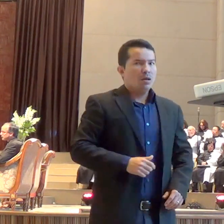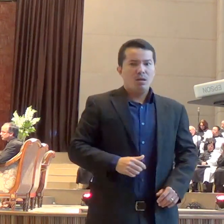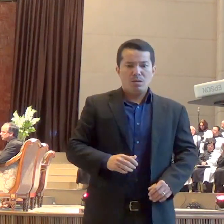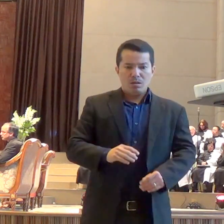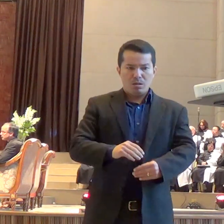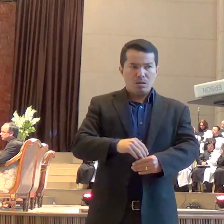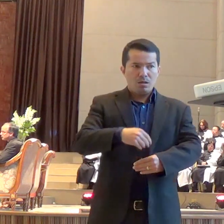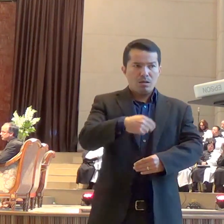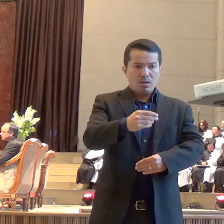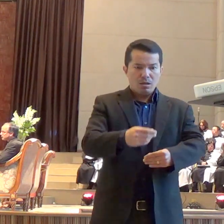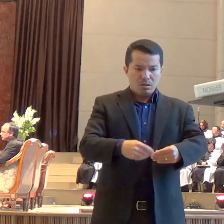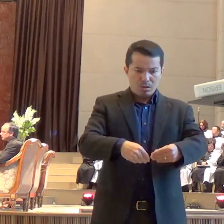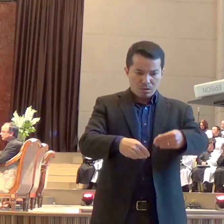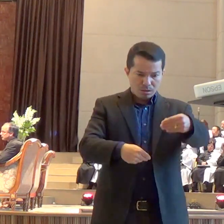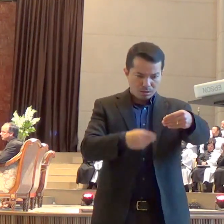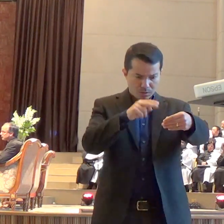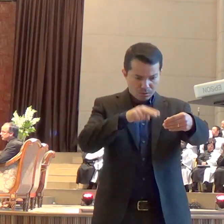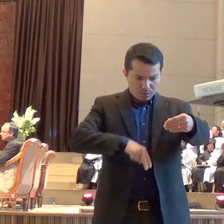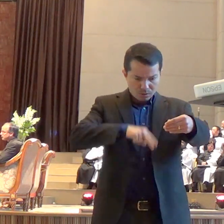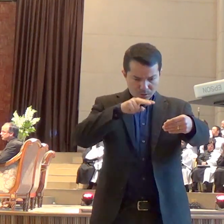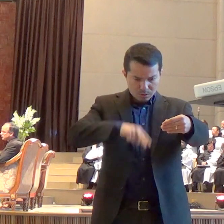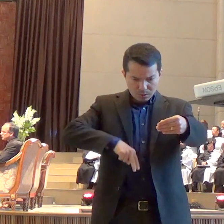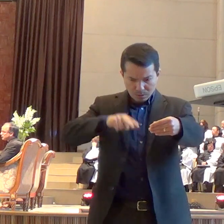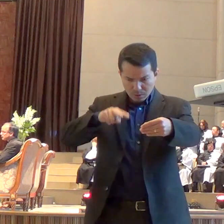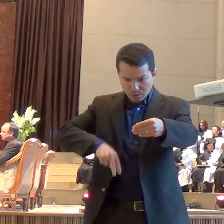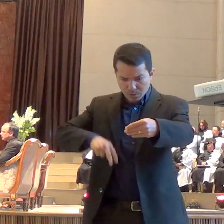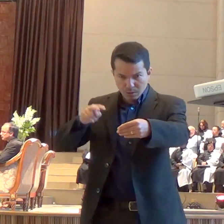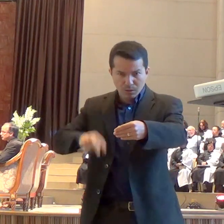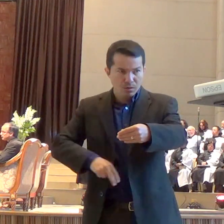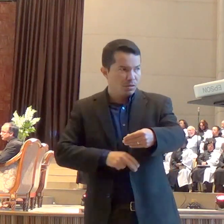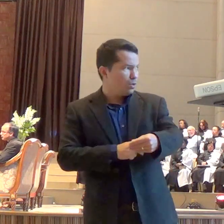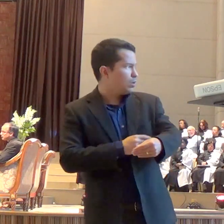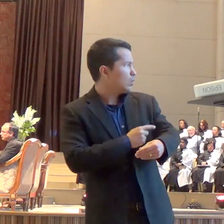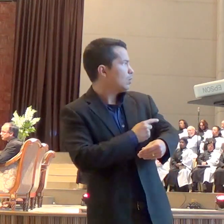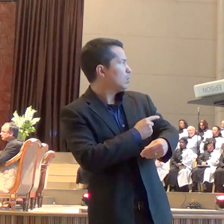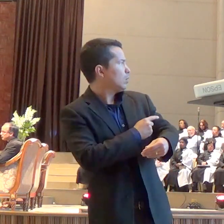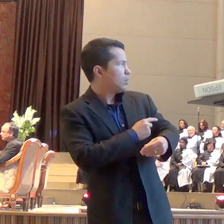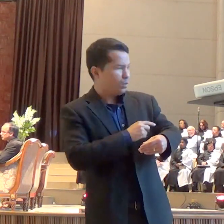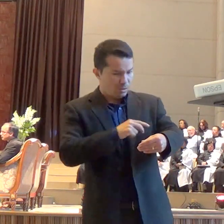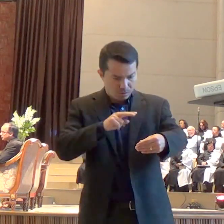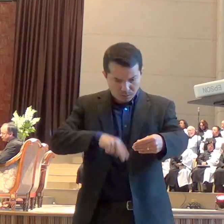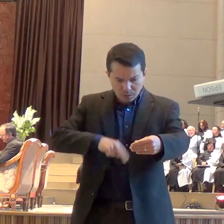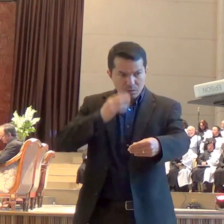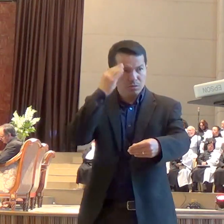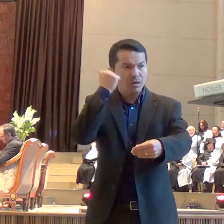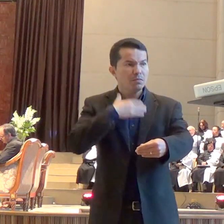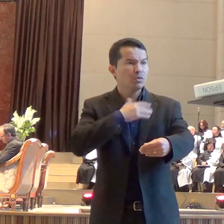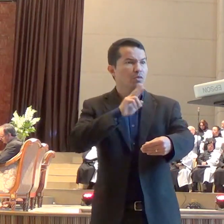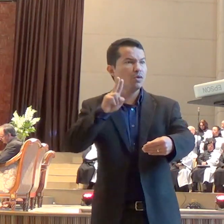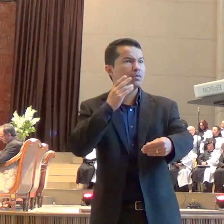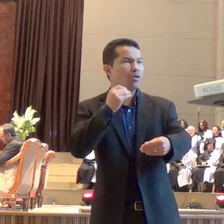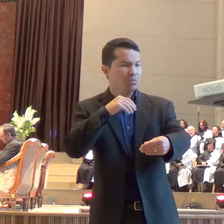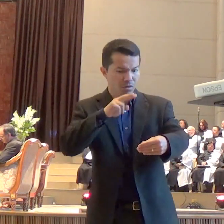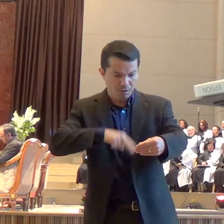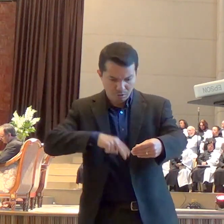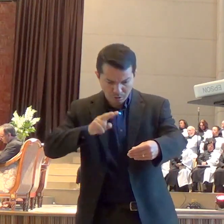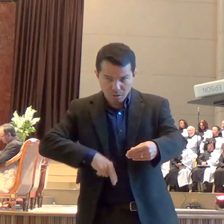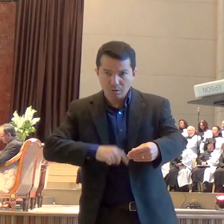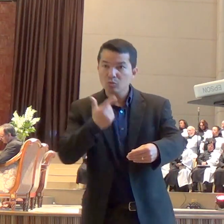todos os documentos de novo, para ver se em algum lugar tinha o nome dela, não tinha o nome dela. E aí na célula, toda